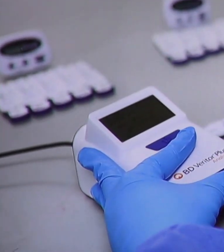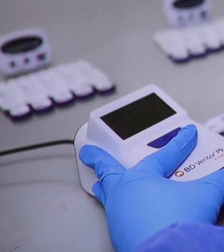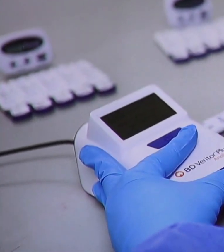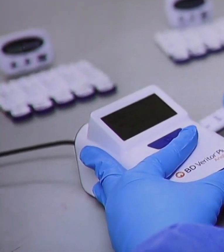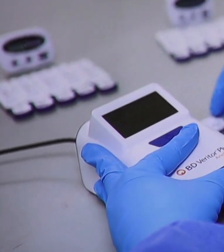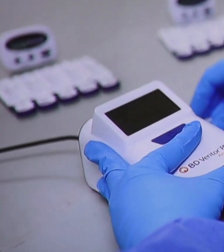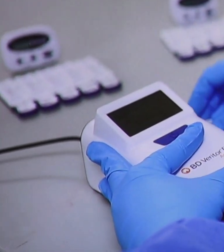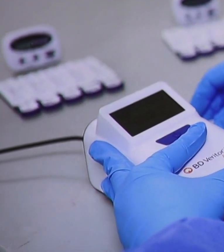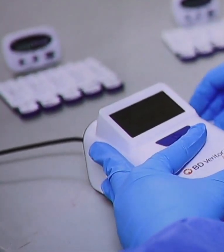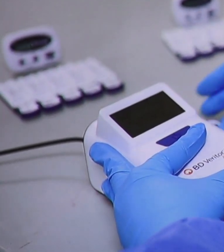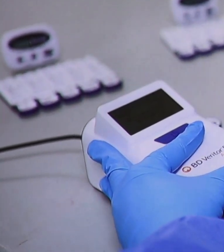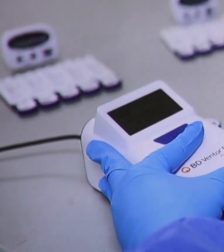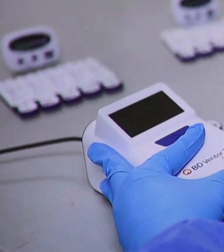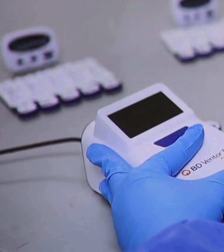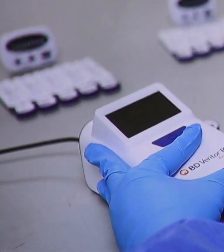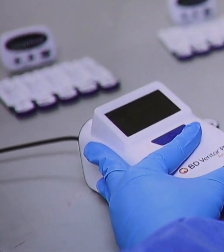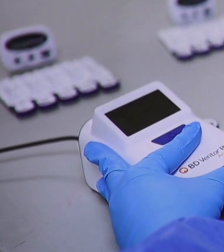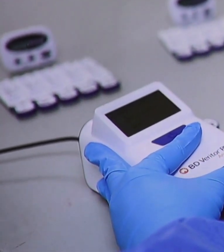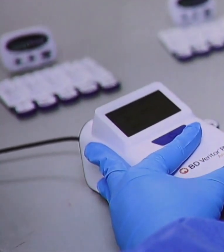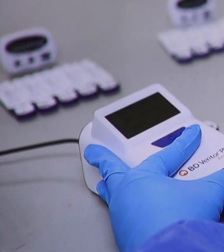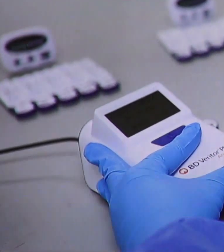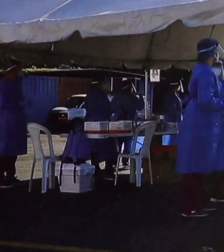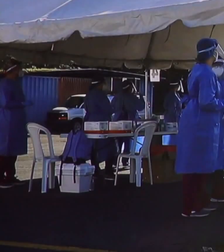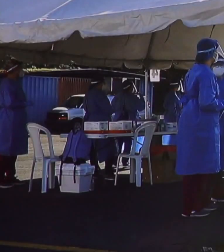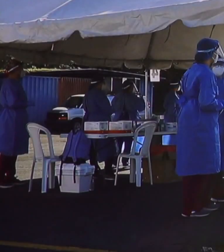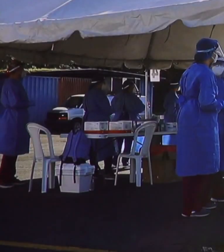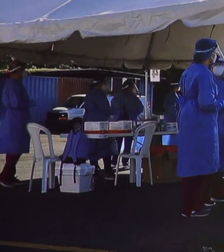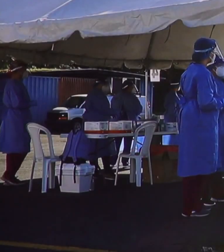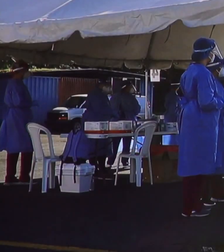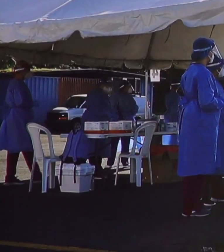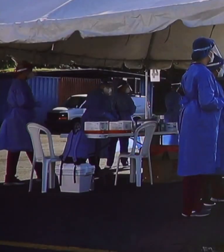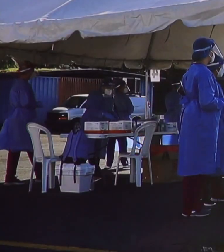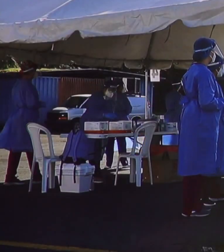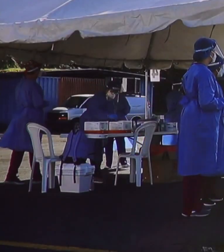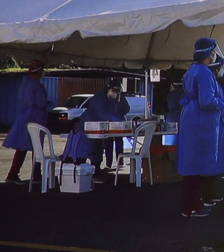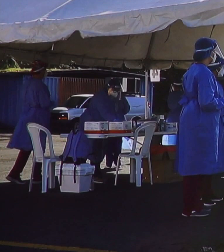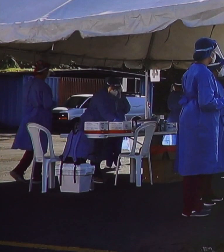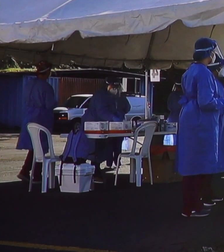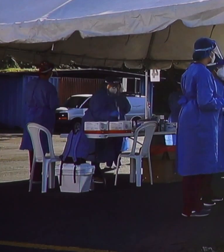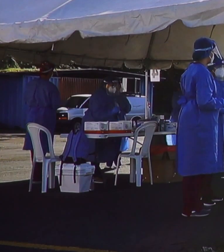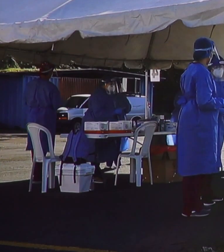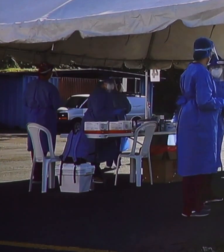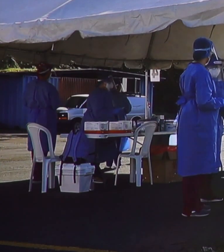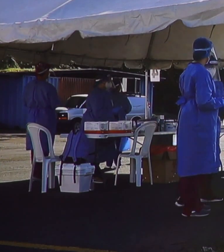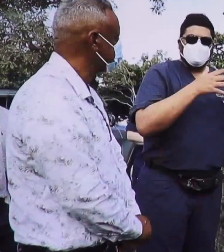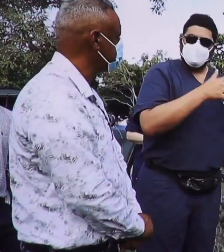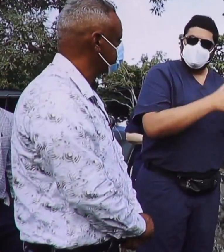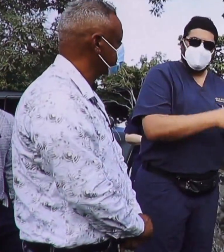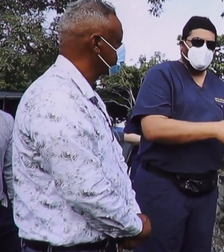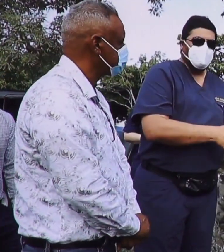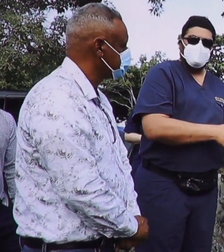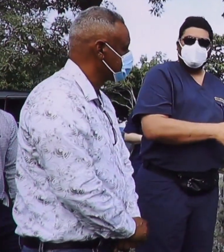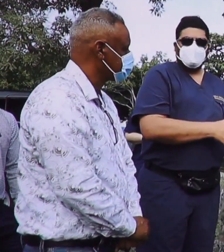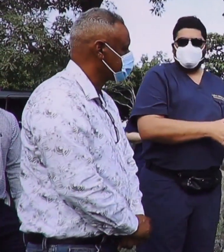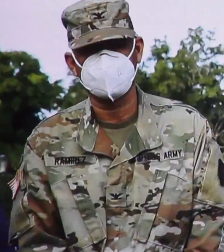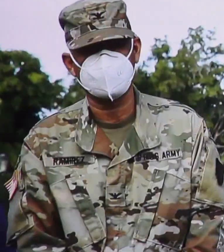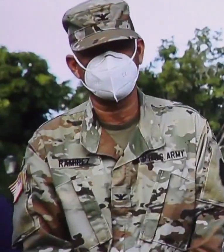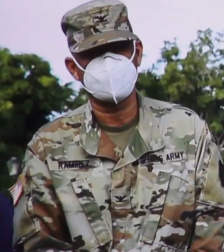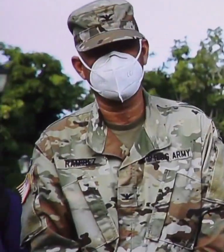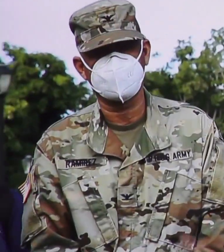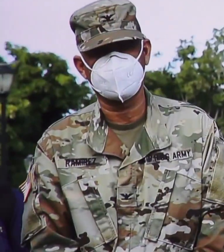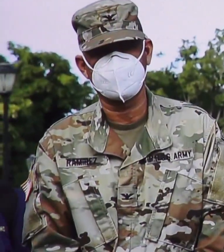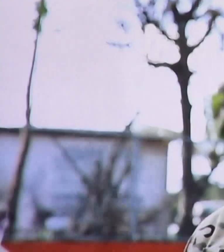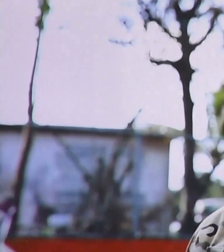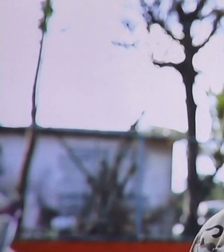se establece que a los pacientes vacunados se les llena un documento que deben firmar. La información es introducida manualmente al sistema electrónico de los Centros para el